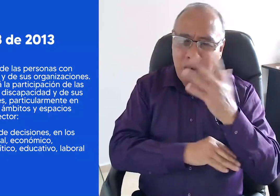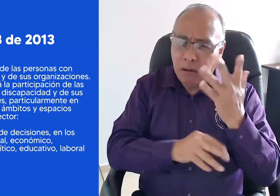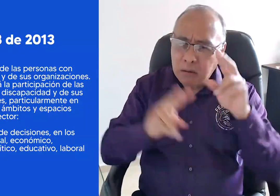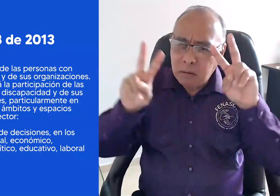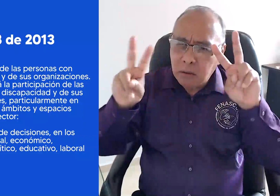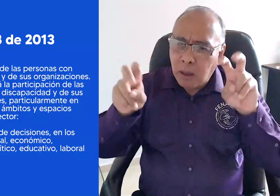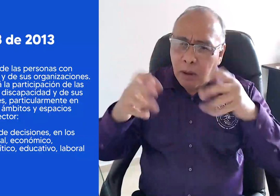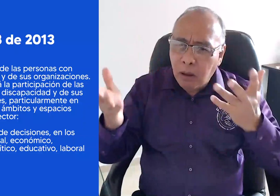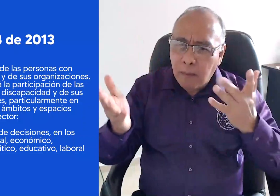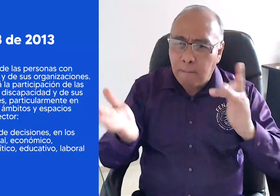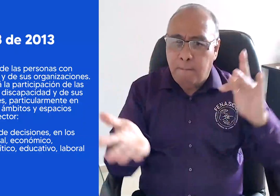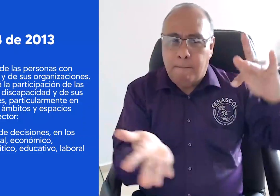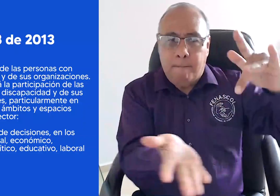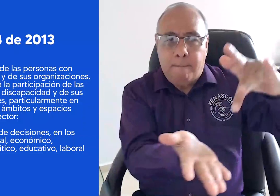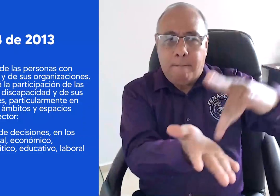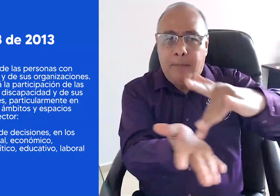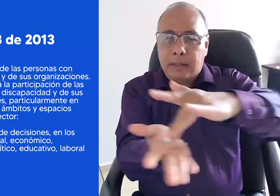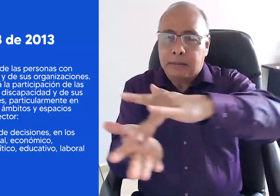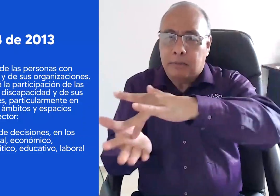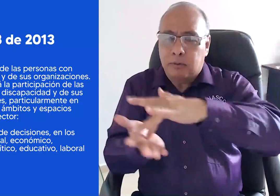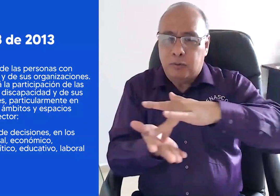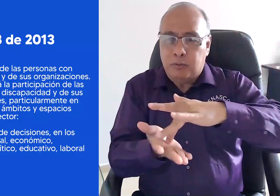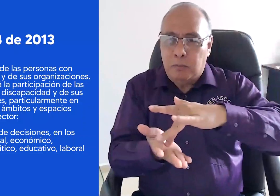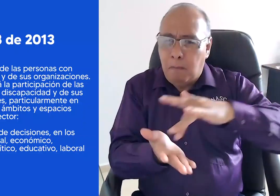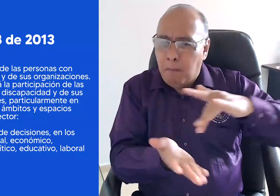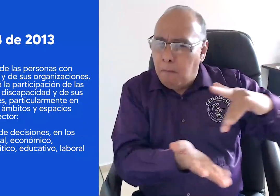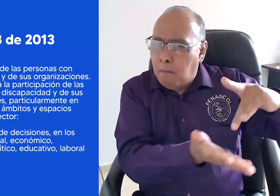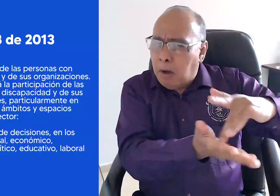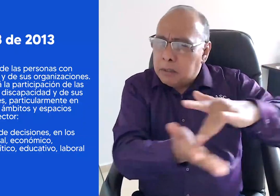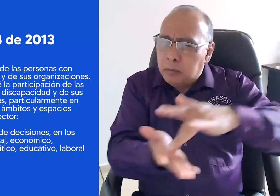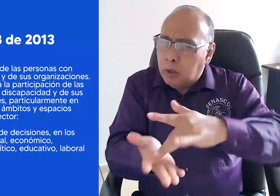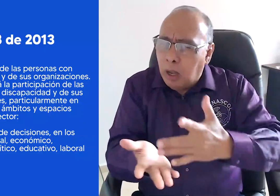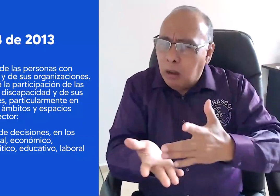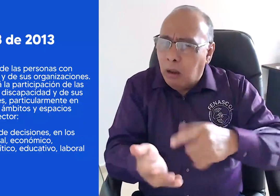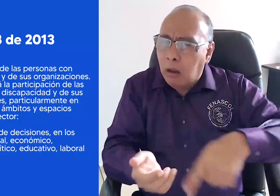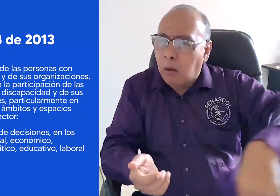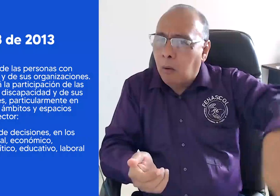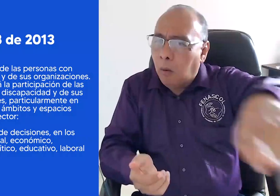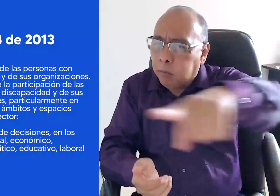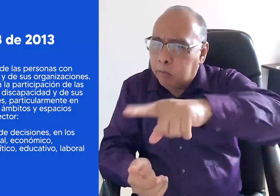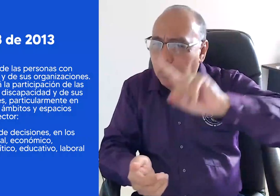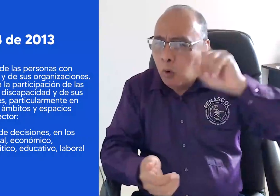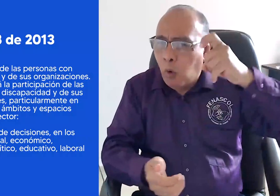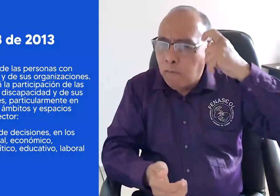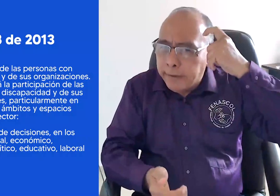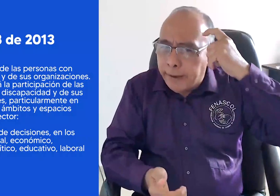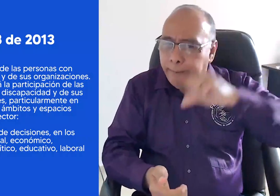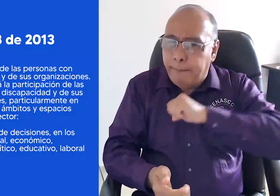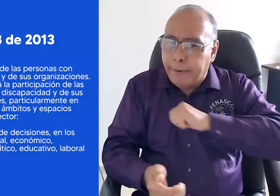ley es de Colombia, la cual menciona la participación. Esto quiere decir que una participación efectiva